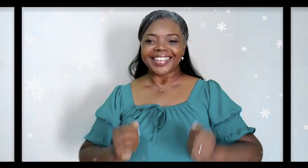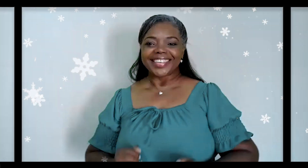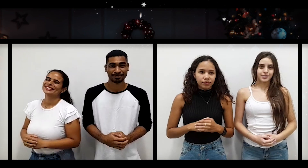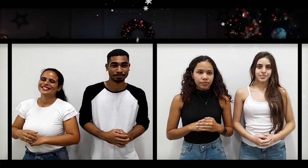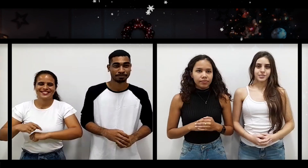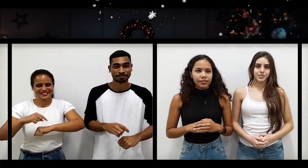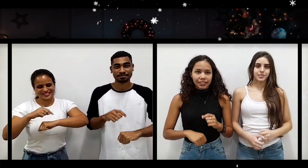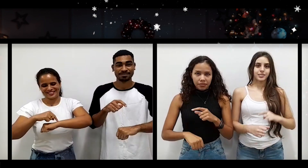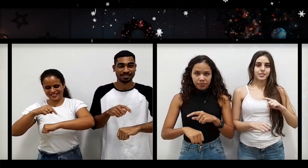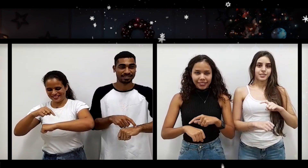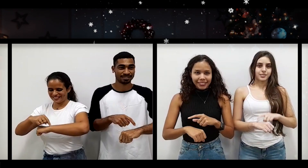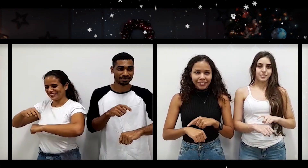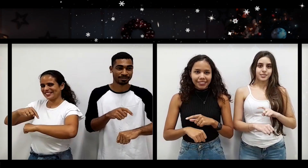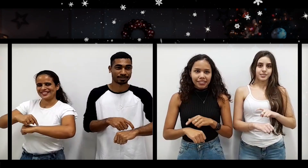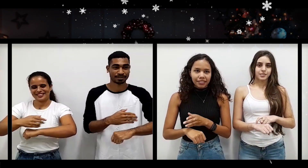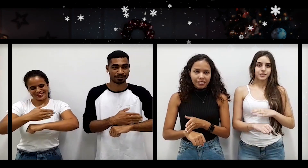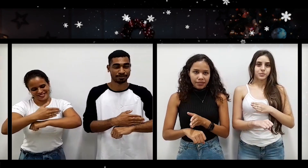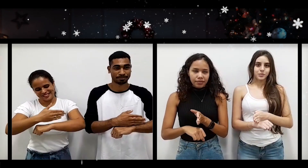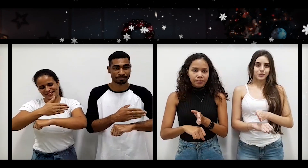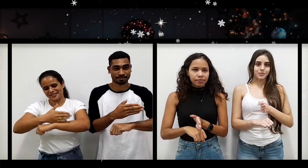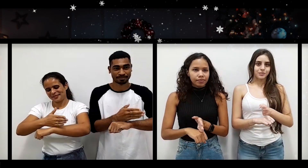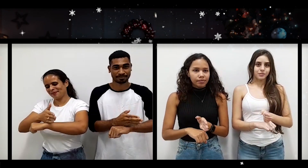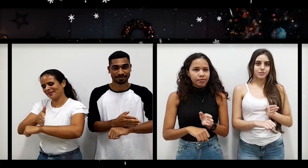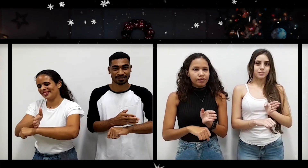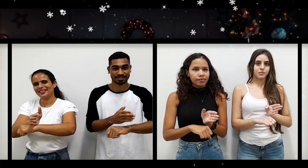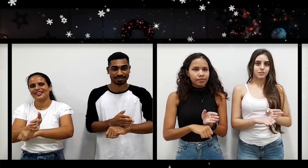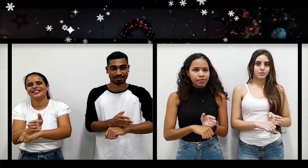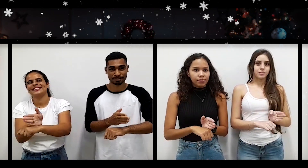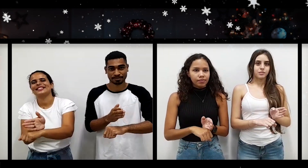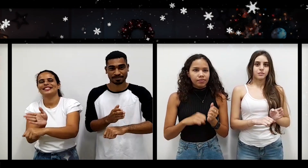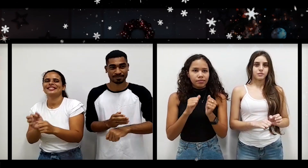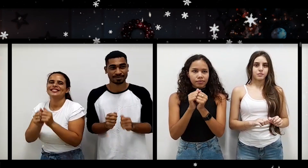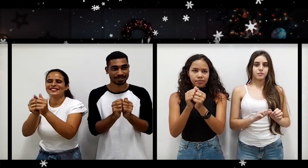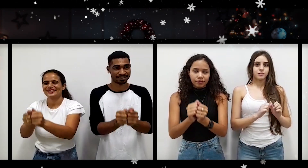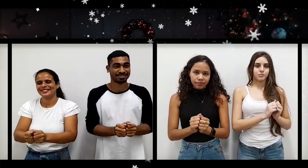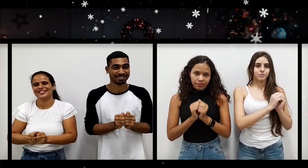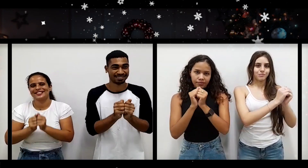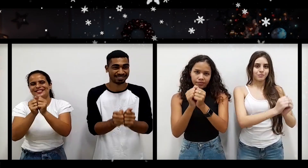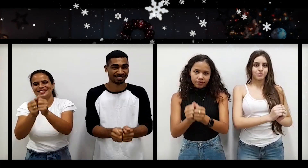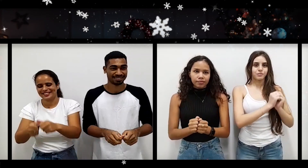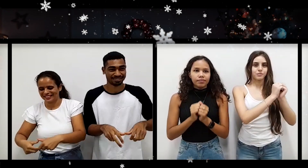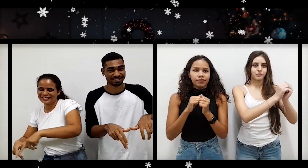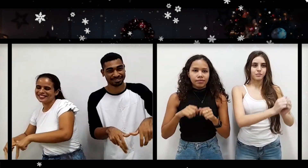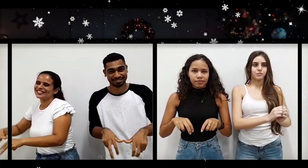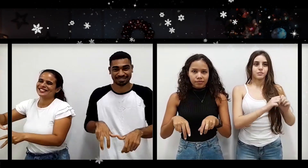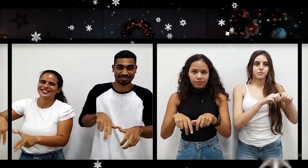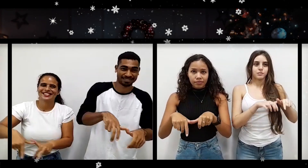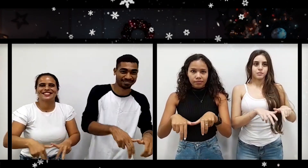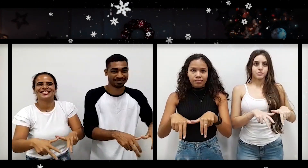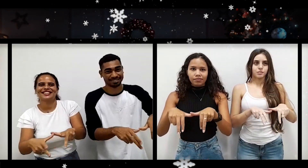O tempo passa, e com ele caminhamos todos juntos Sem parar, nossos